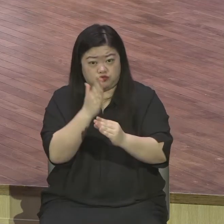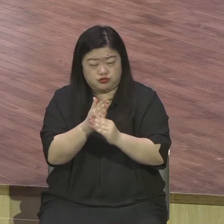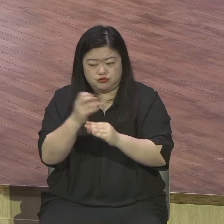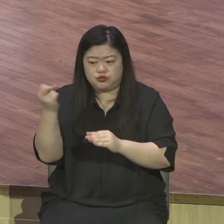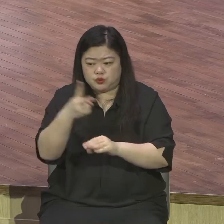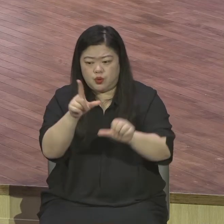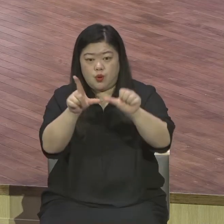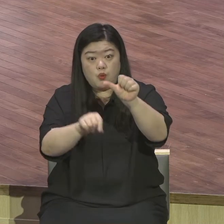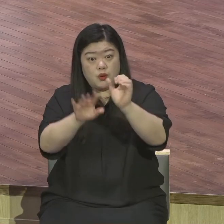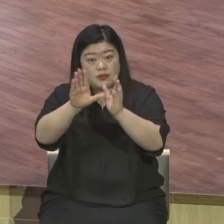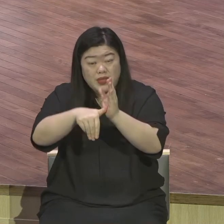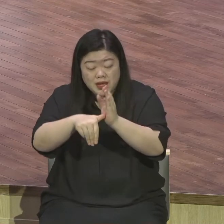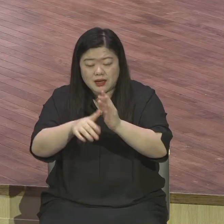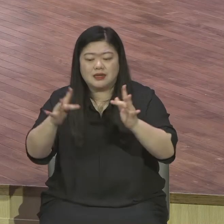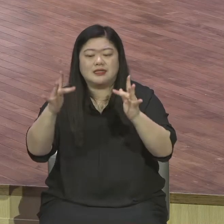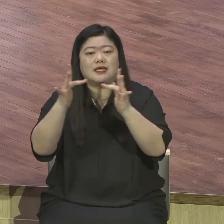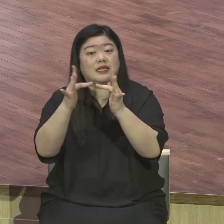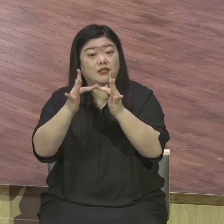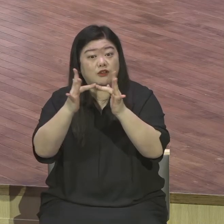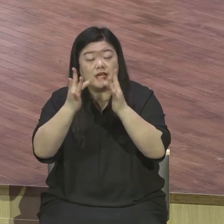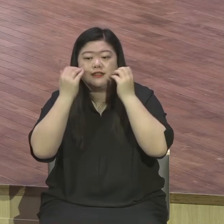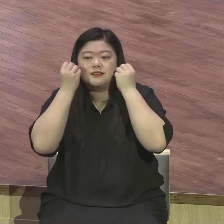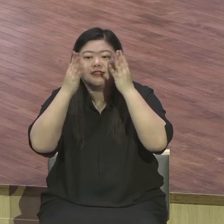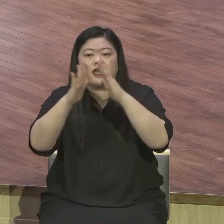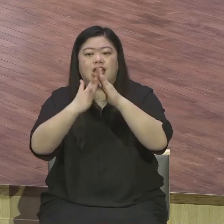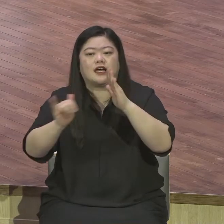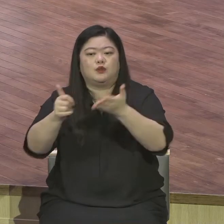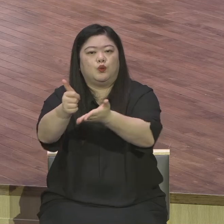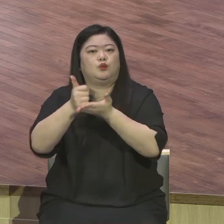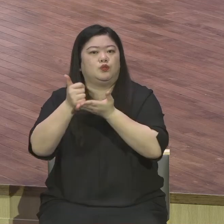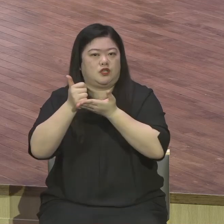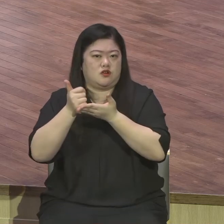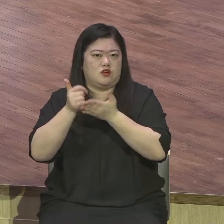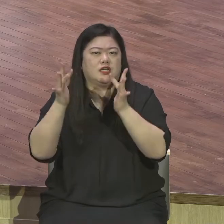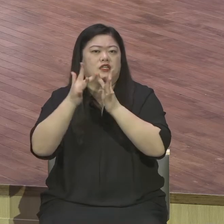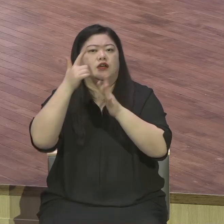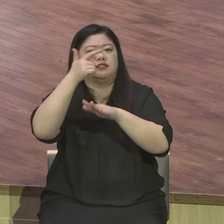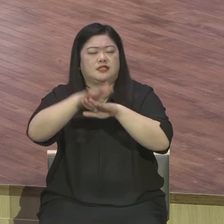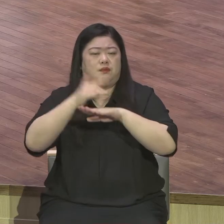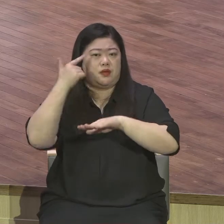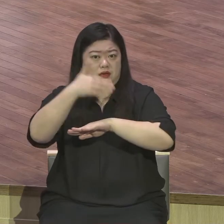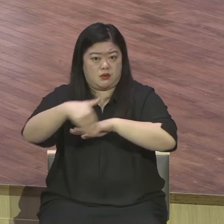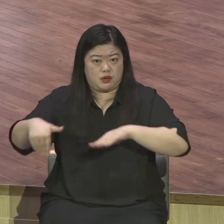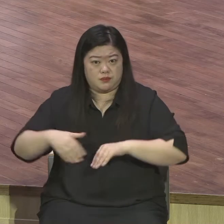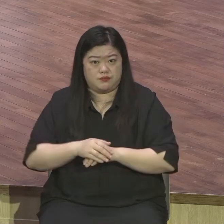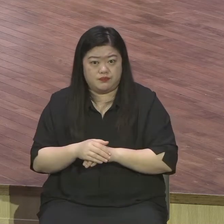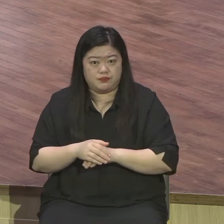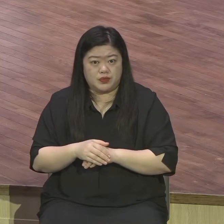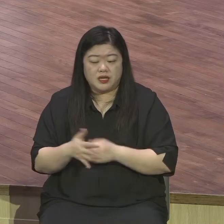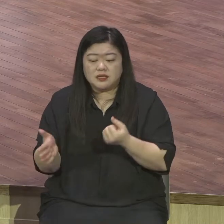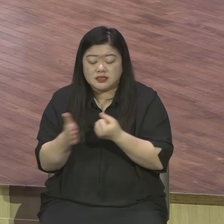우리를 위해서 이제 이것을 위해서 온라인 기도회를 진행하고 있고 전도 대상자가